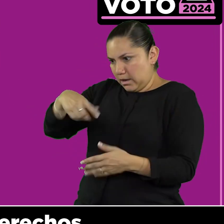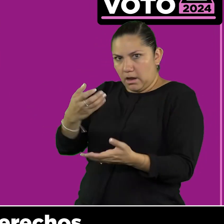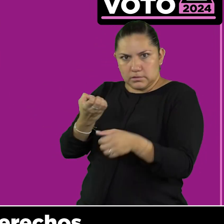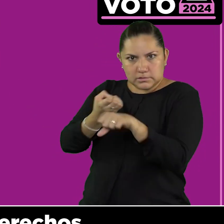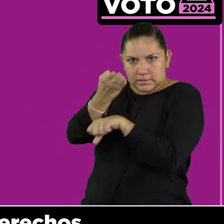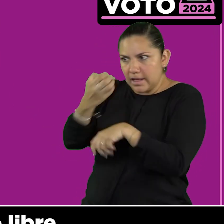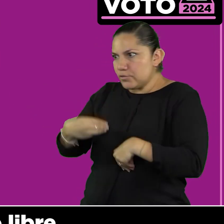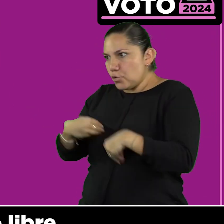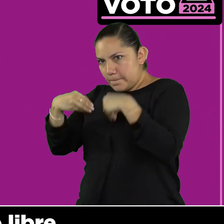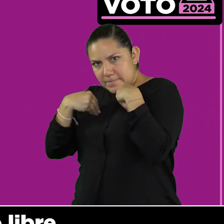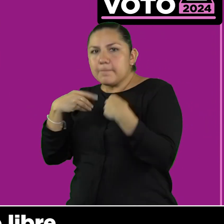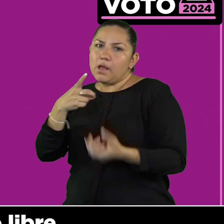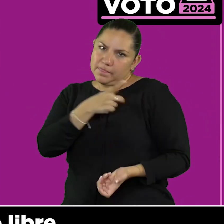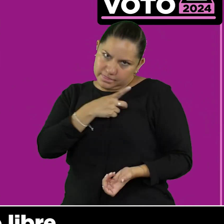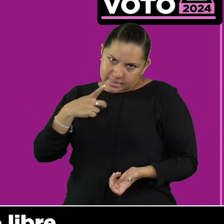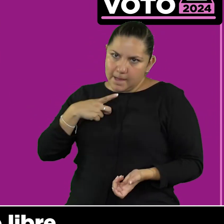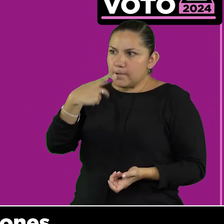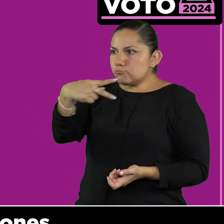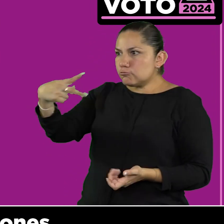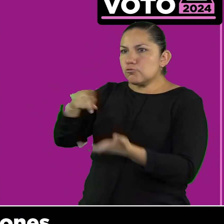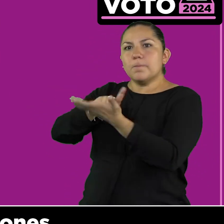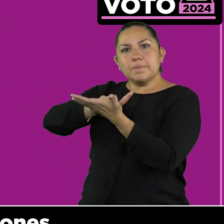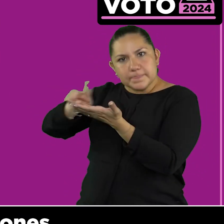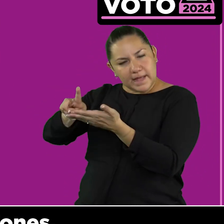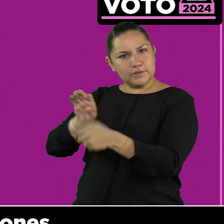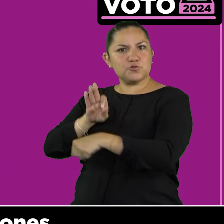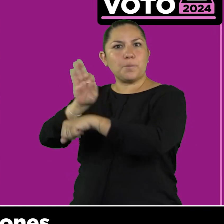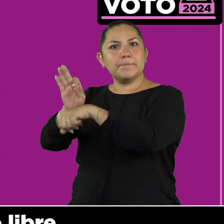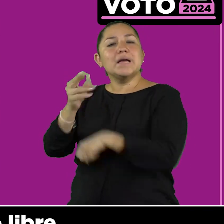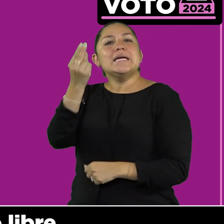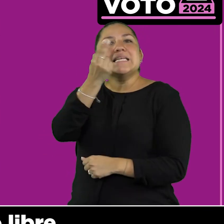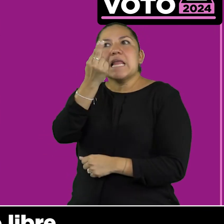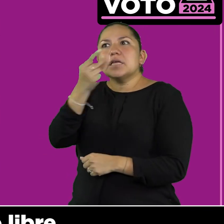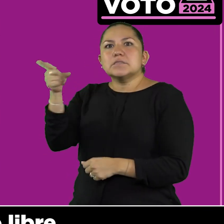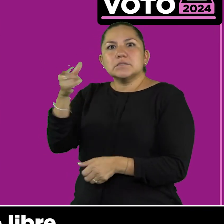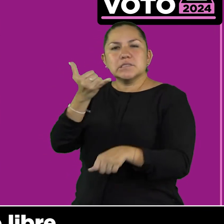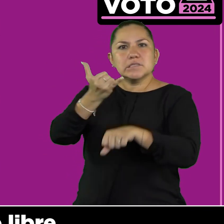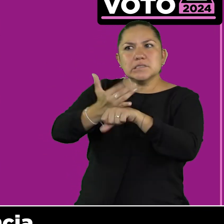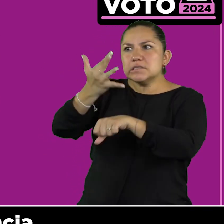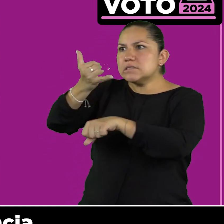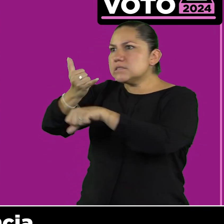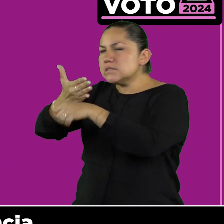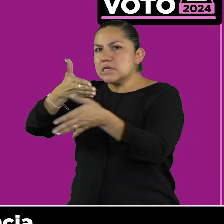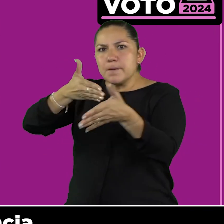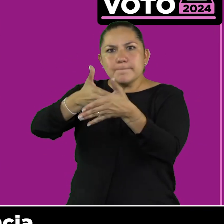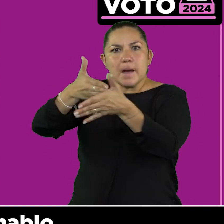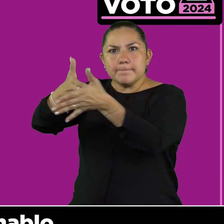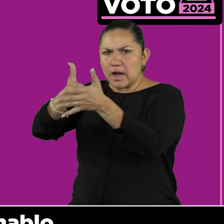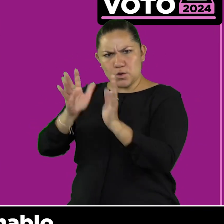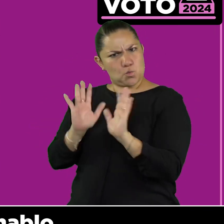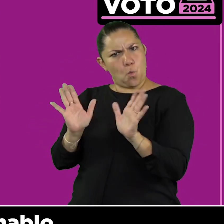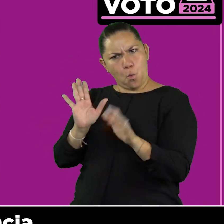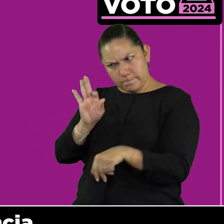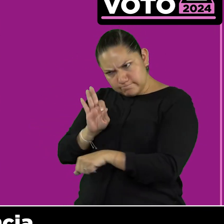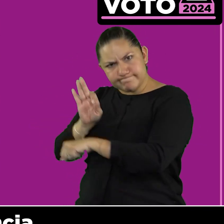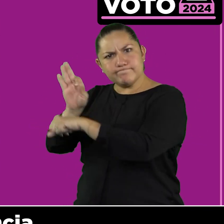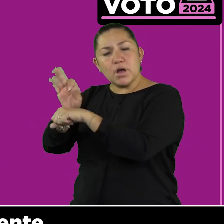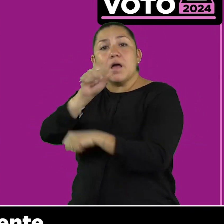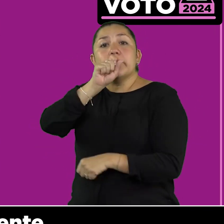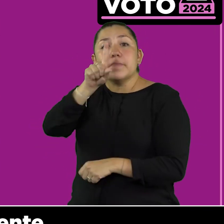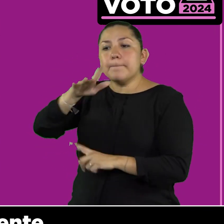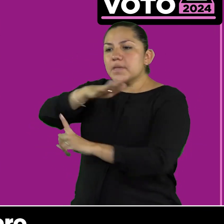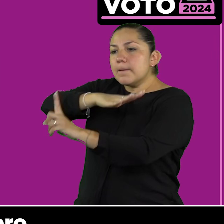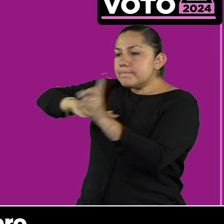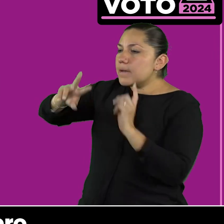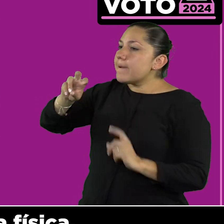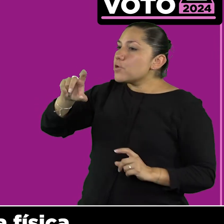de derechos, un espacio libre de limitaciones, un espacio libre de violencia, y cuando hablo de violencia